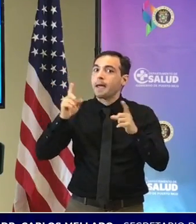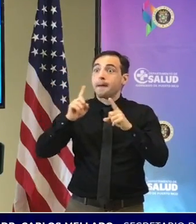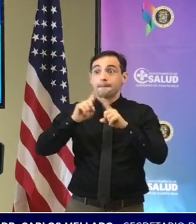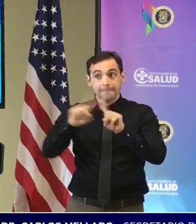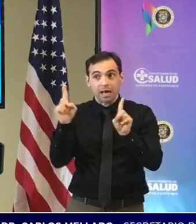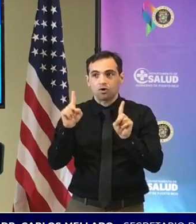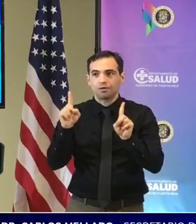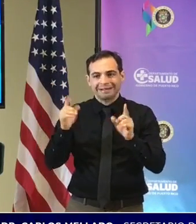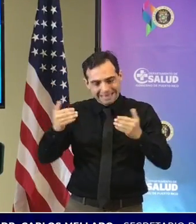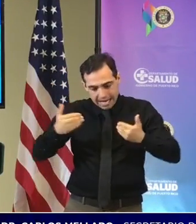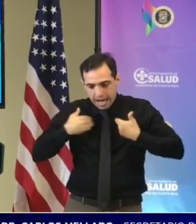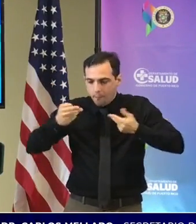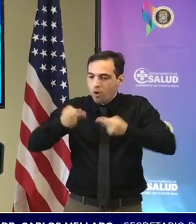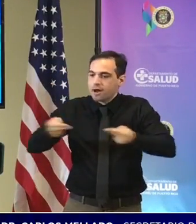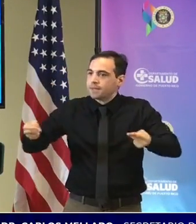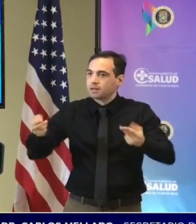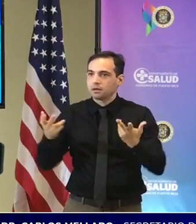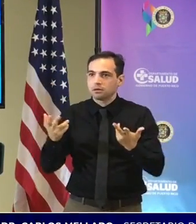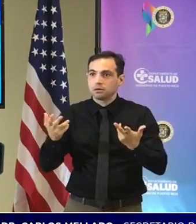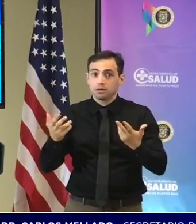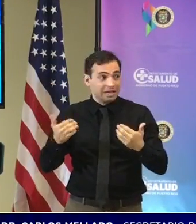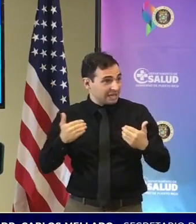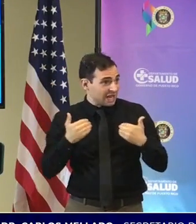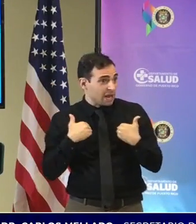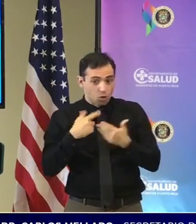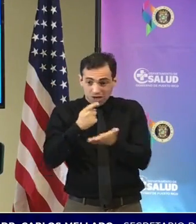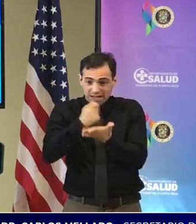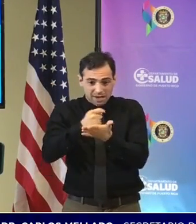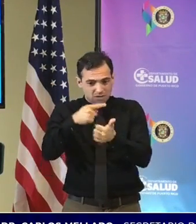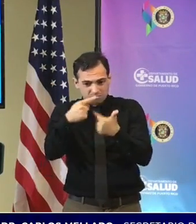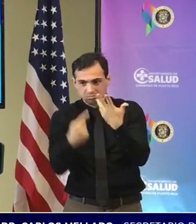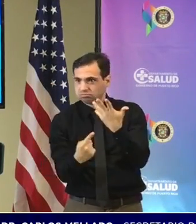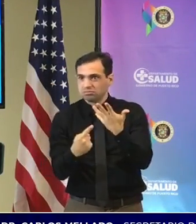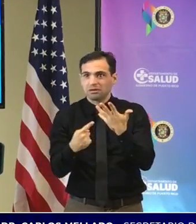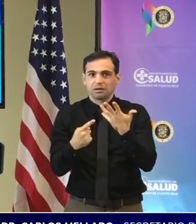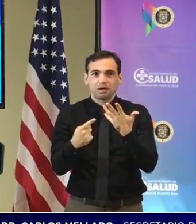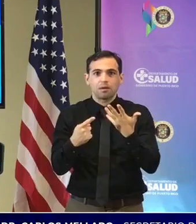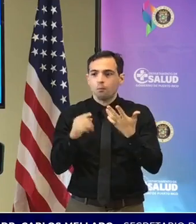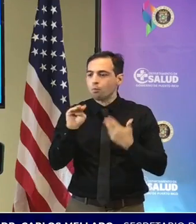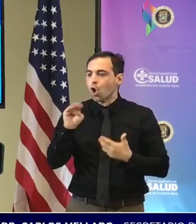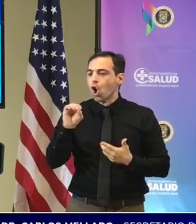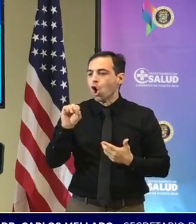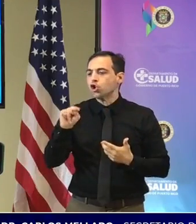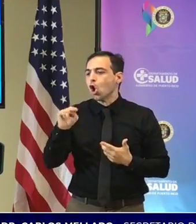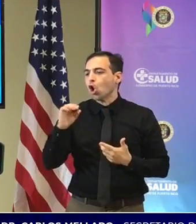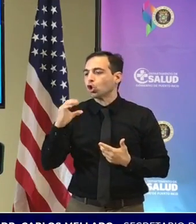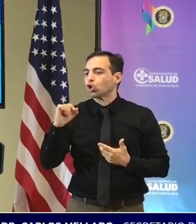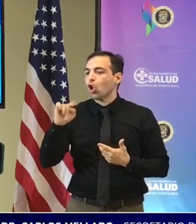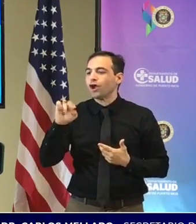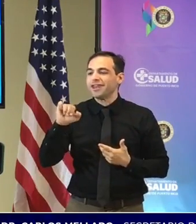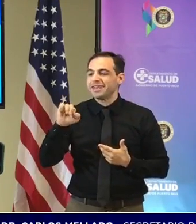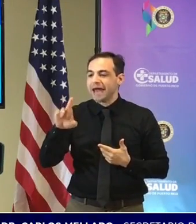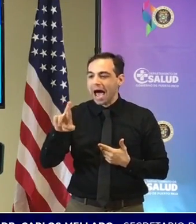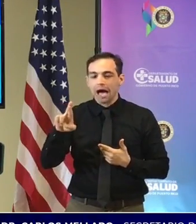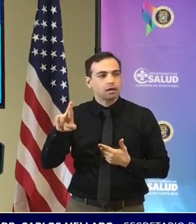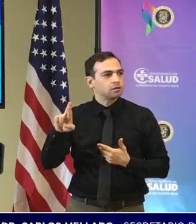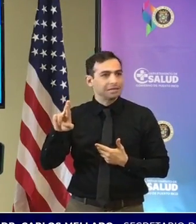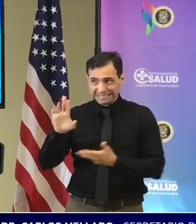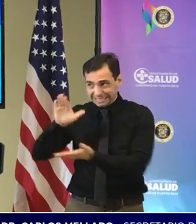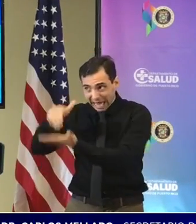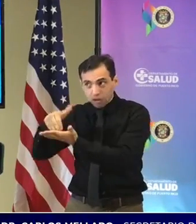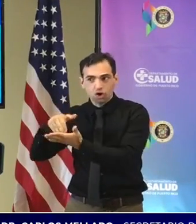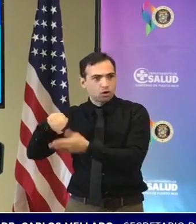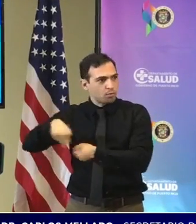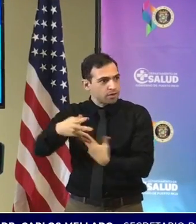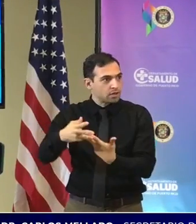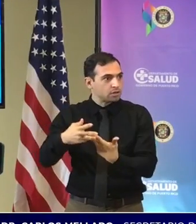incluso nosotros tenemos tratamiento anticuerpo monoclonal tenemos centros de dar tratamiento anticuerpo monoclonal todo esto gratis esto le